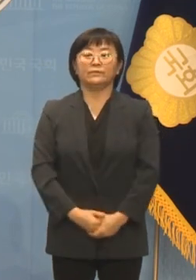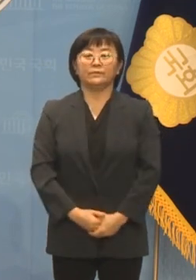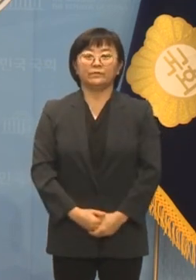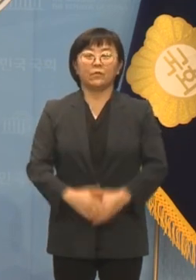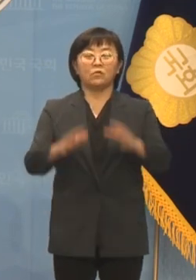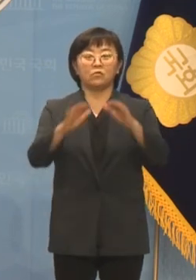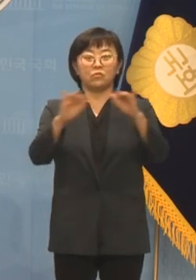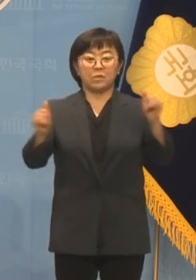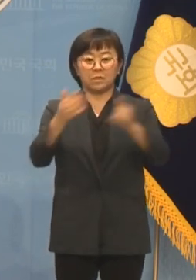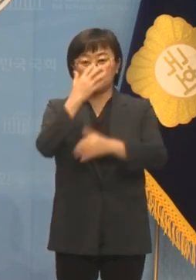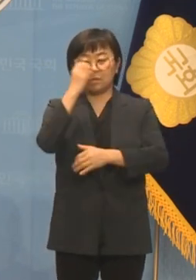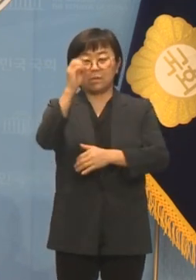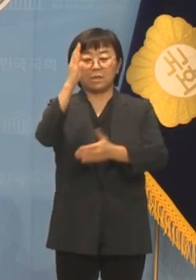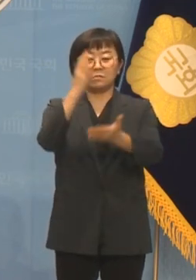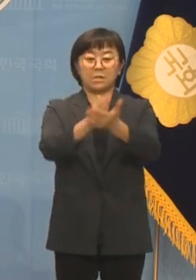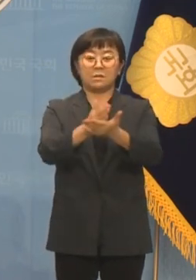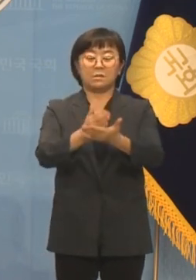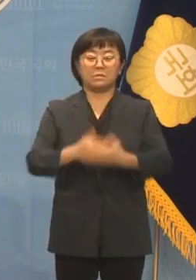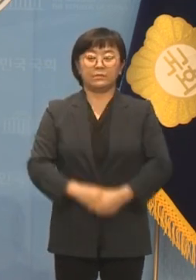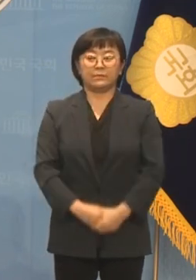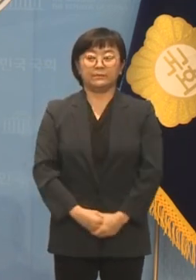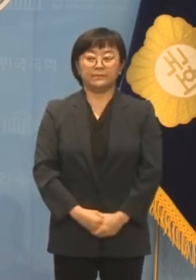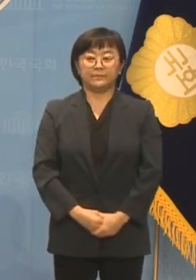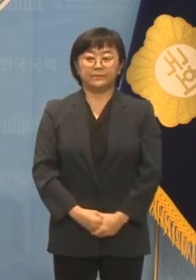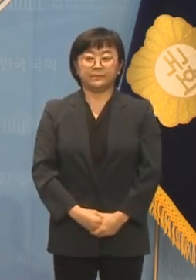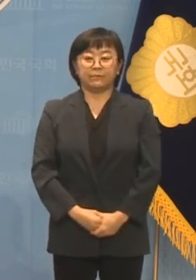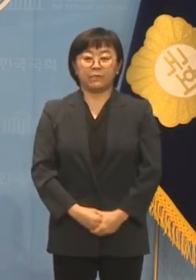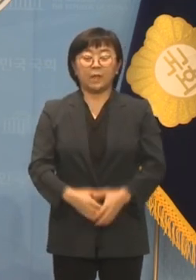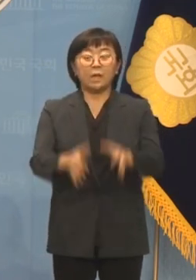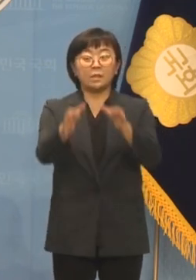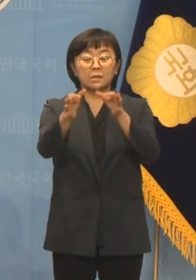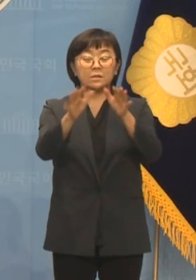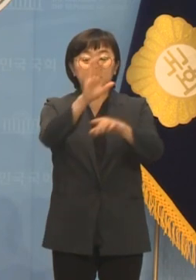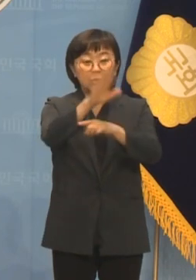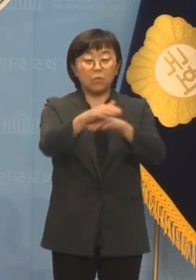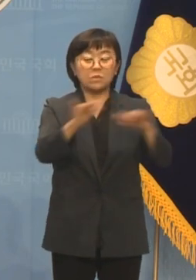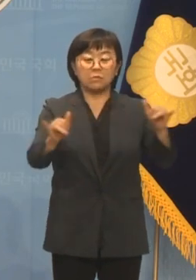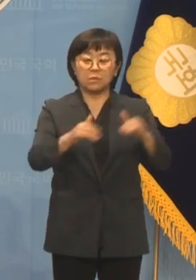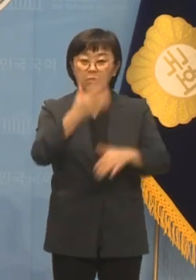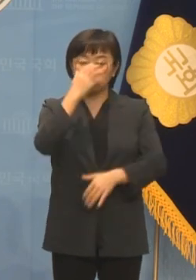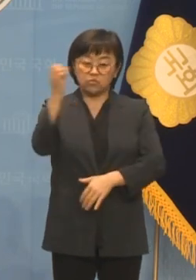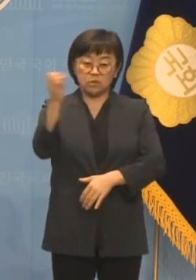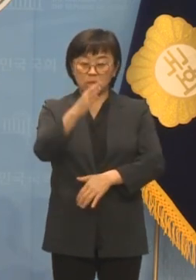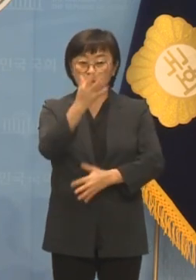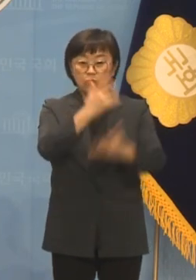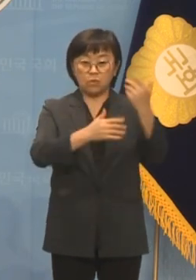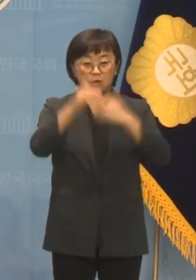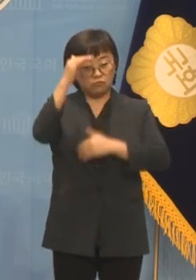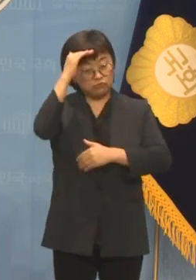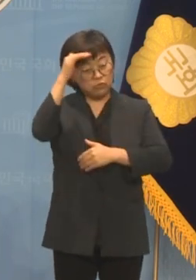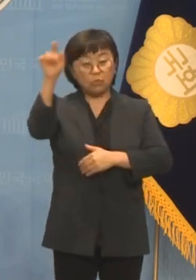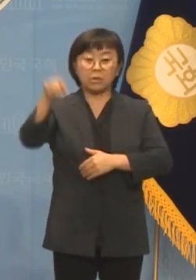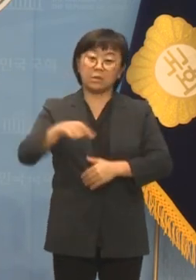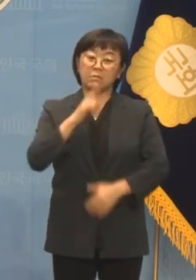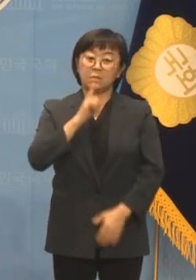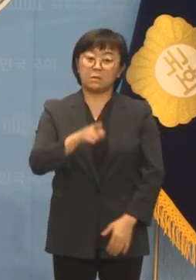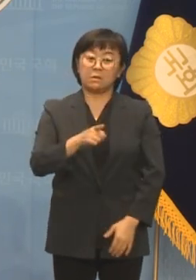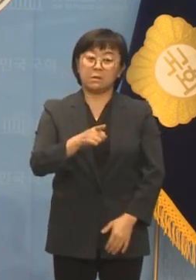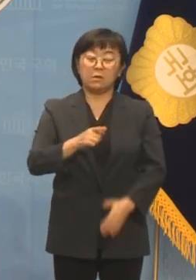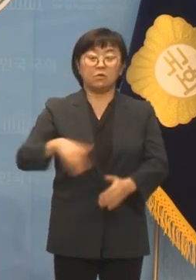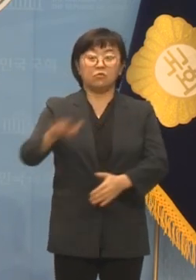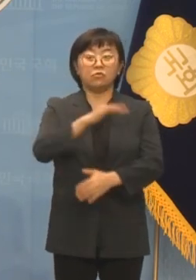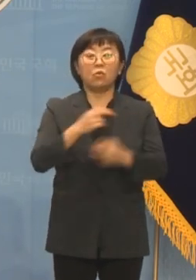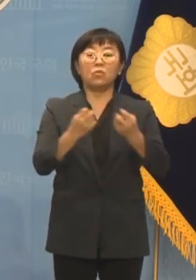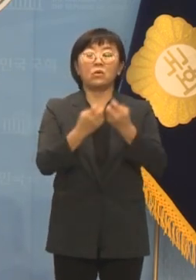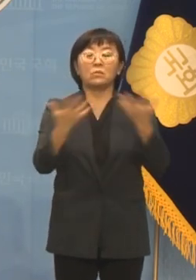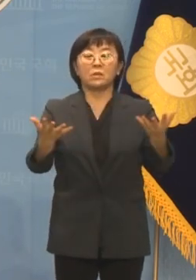국민을 기만하지 마십시오. 시골 사람이라 무시하냐, 불난 거 구경하러 왔냐, 우린